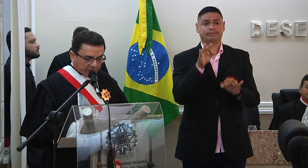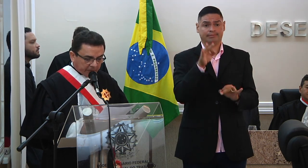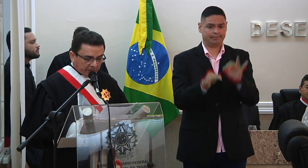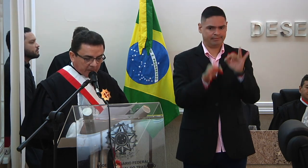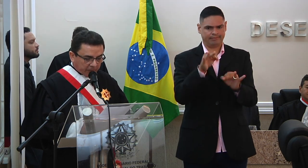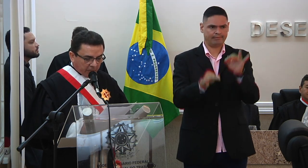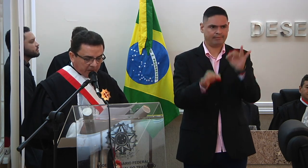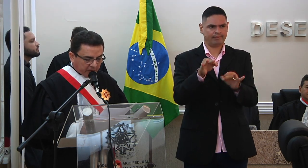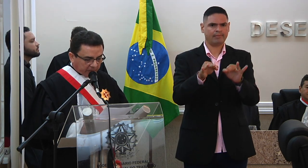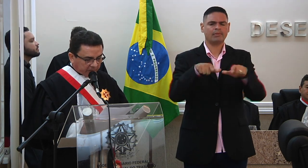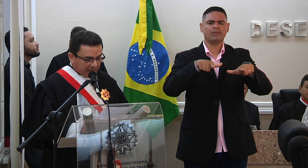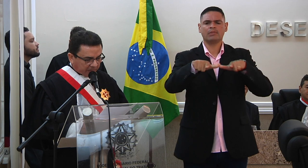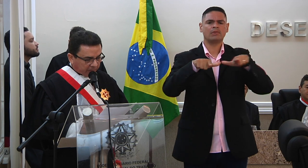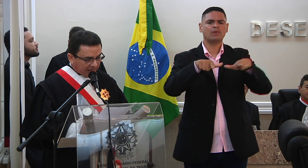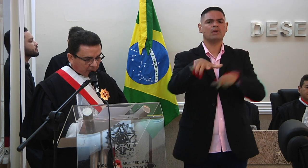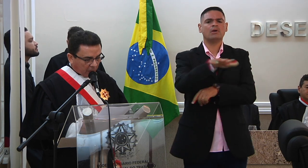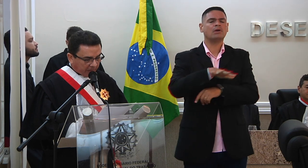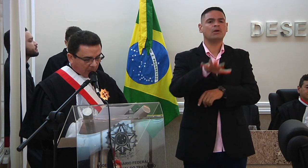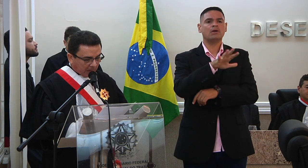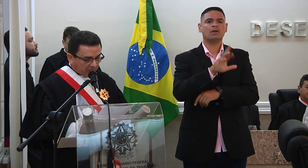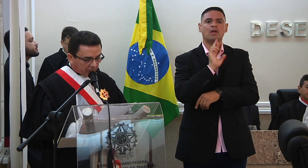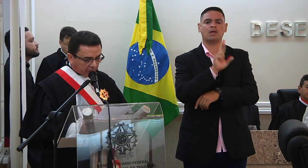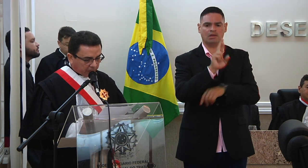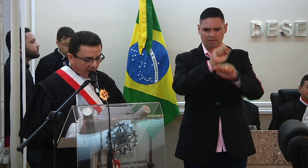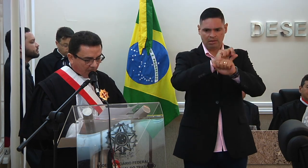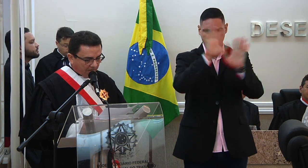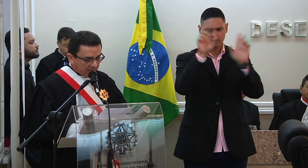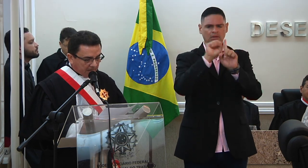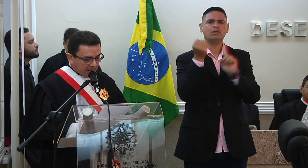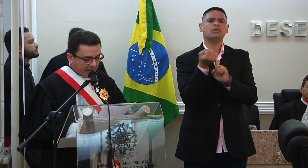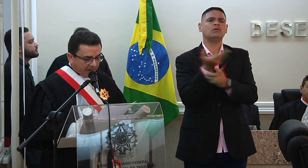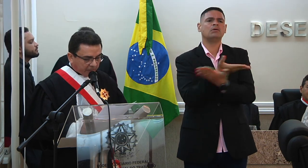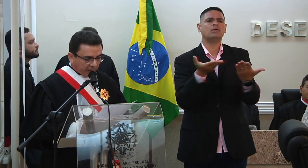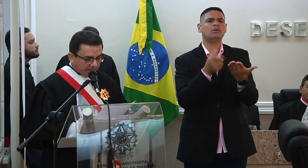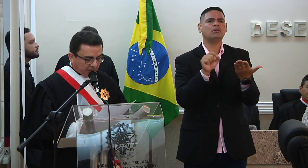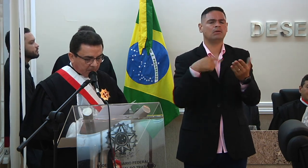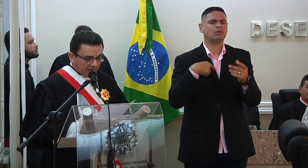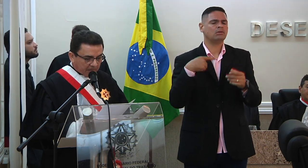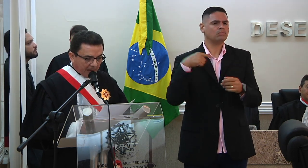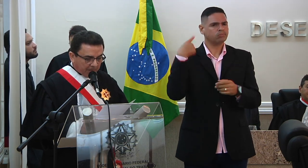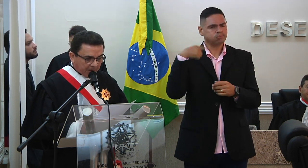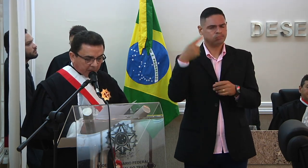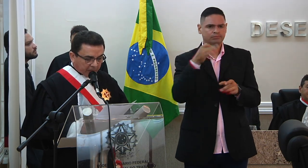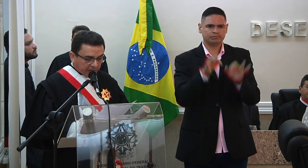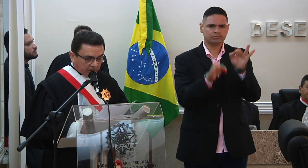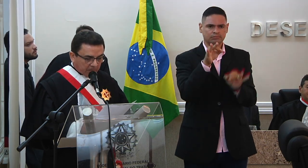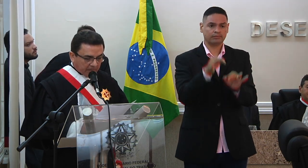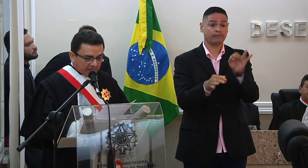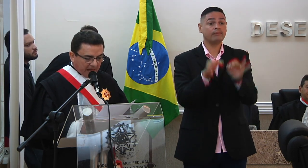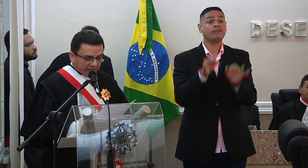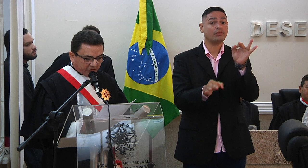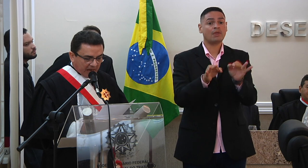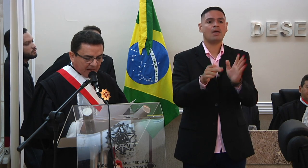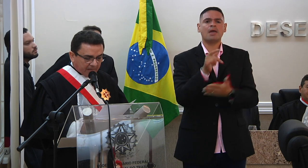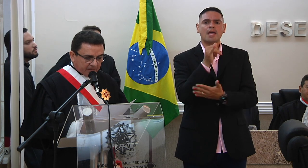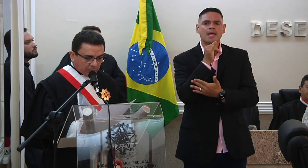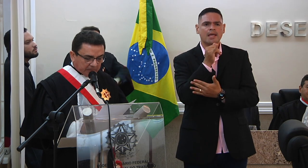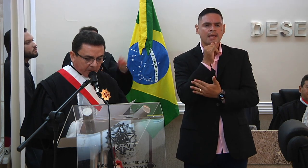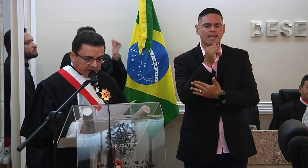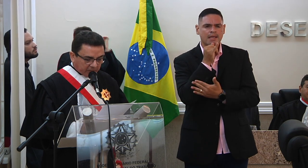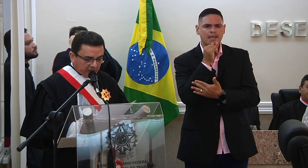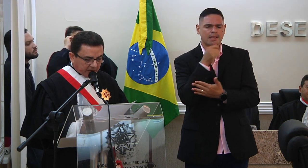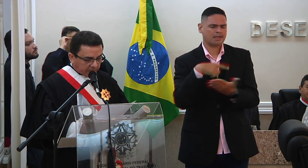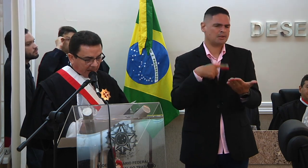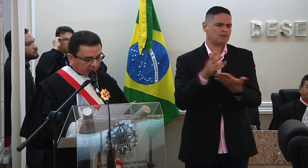respostas jurídicas satisfatórias ao clamor social a exemplo da repercussão das já